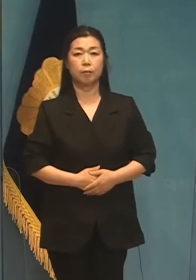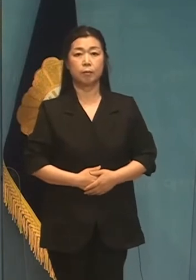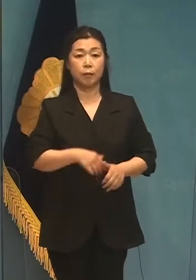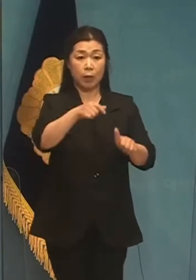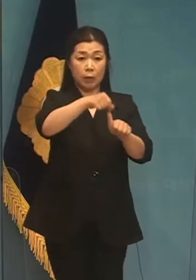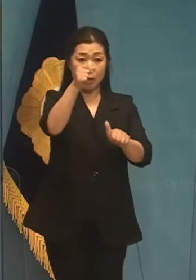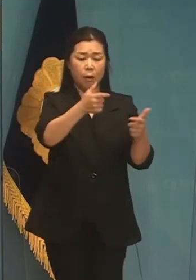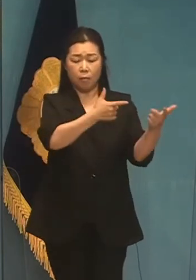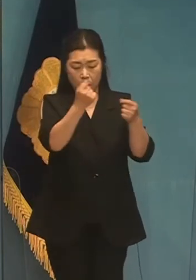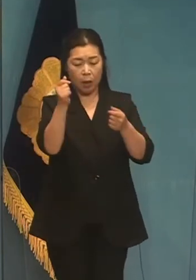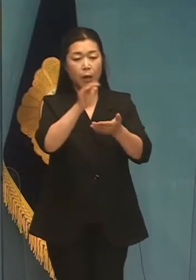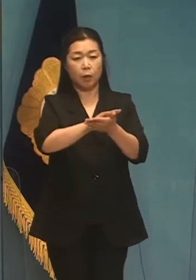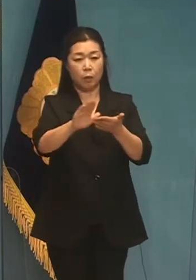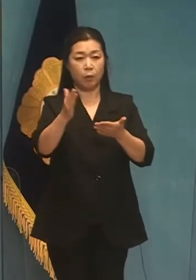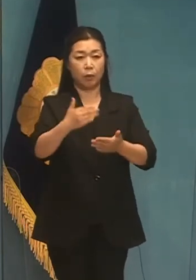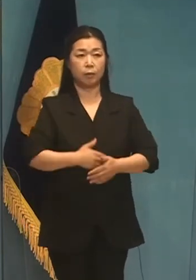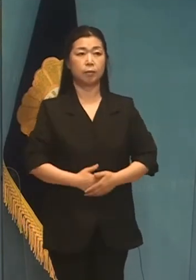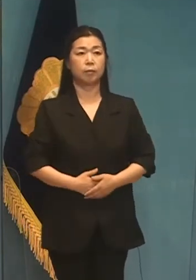인사가 많다입니다.